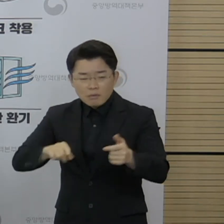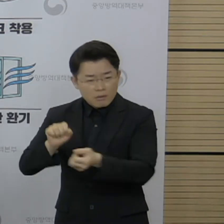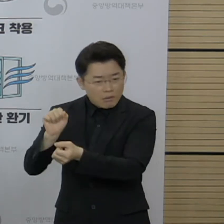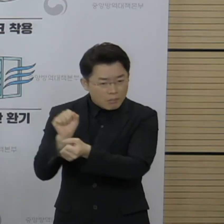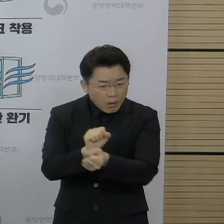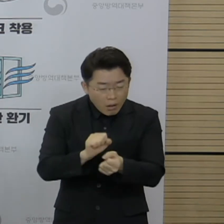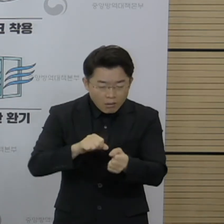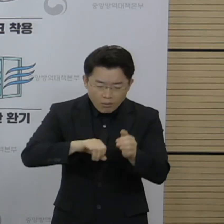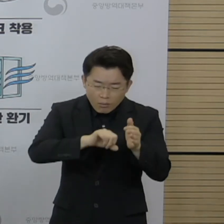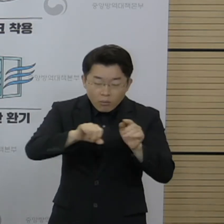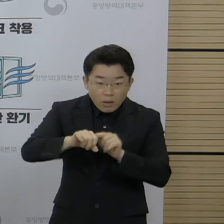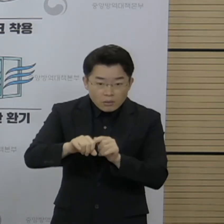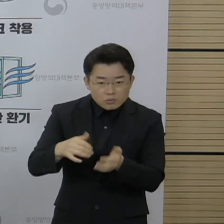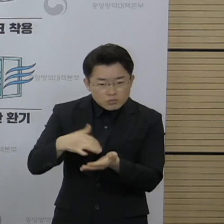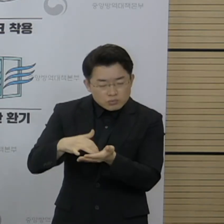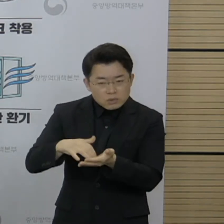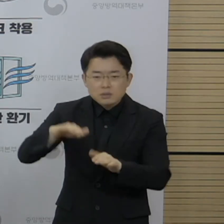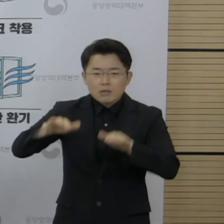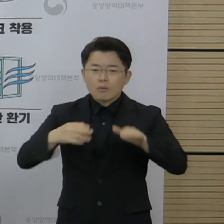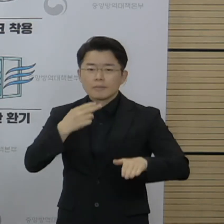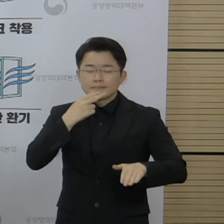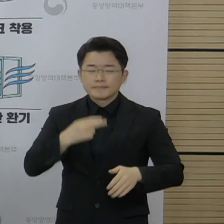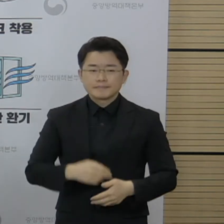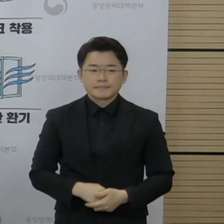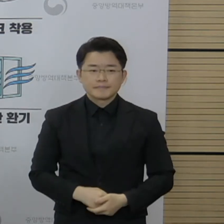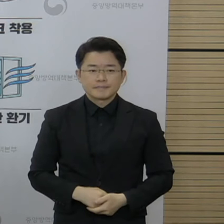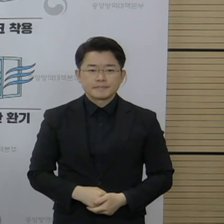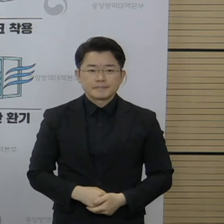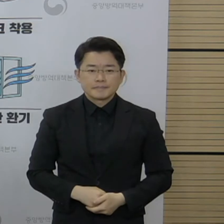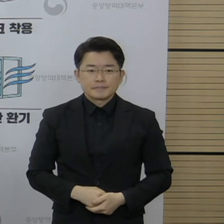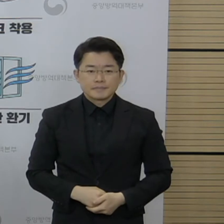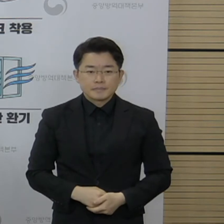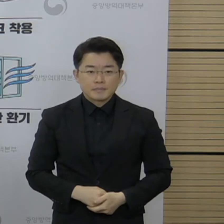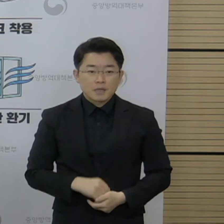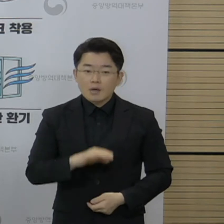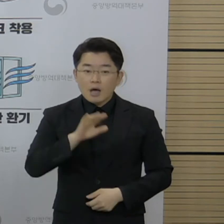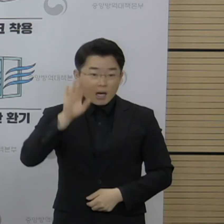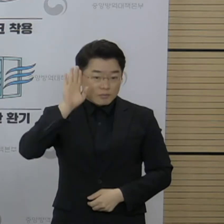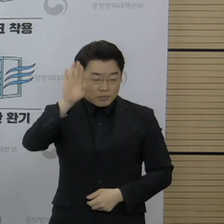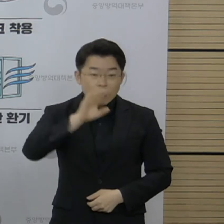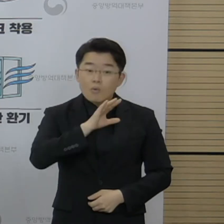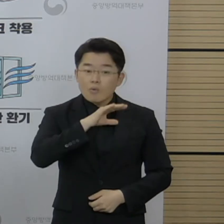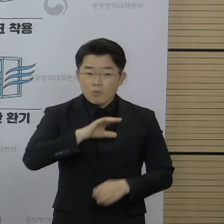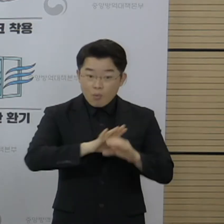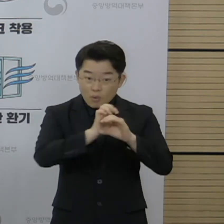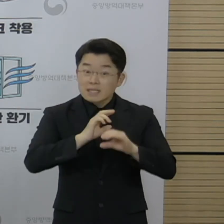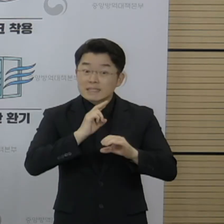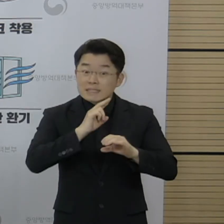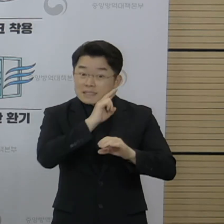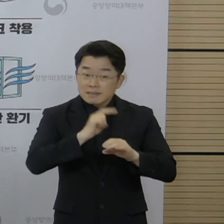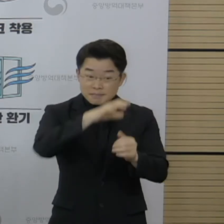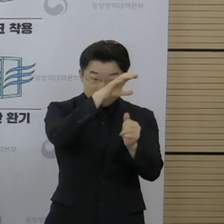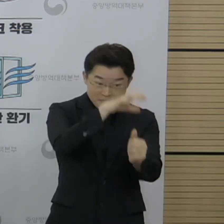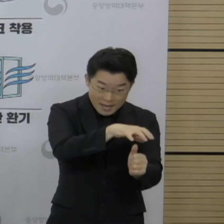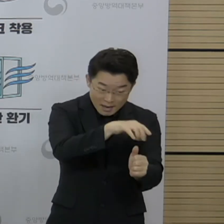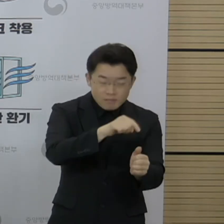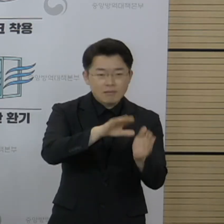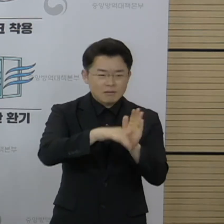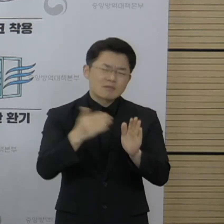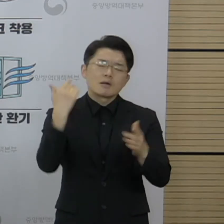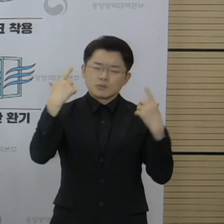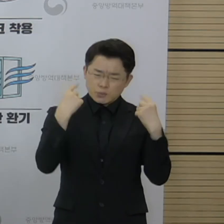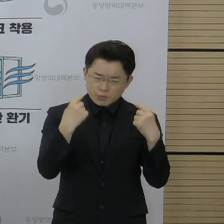배출 기간에는 차이가 없음을 확인하였고 이런 환자 격리 기간 설정 등을 위한 기초 자료로 활용될 수 있습니다.